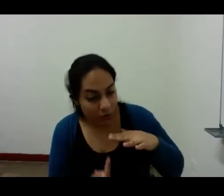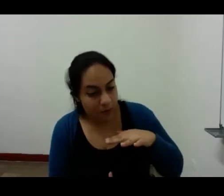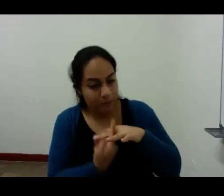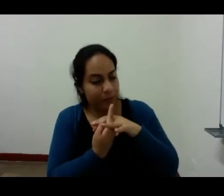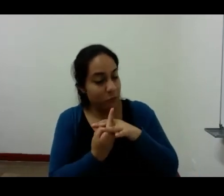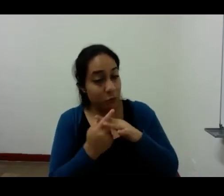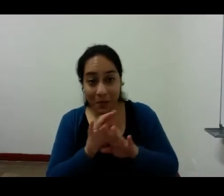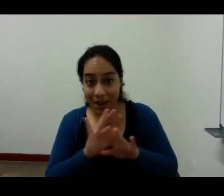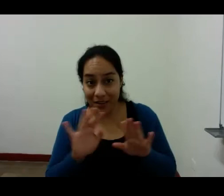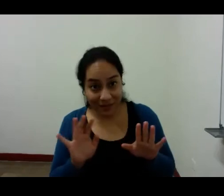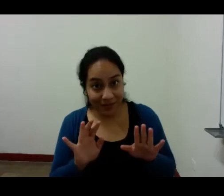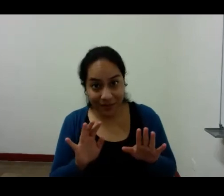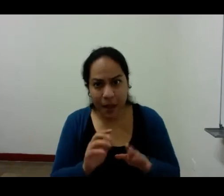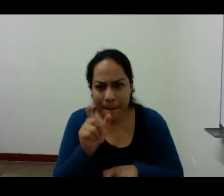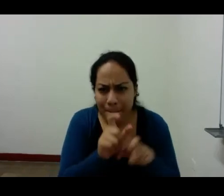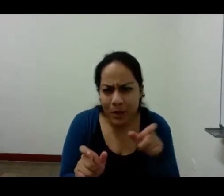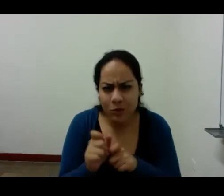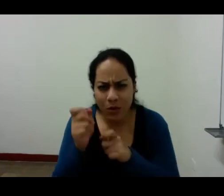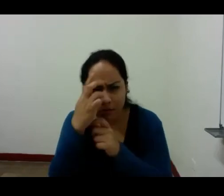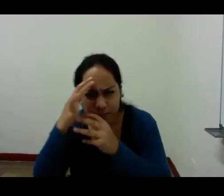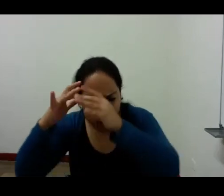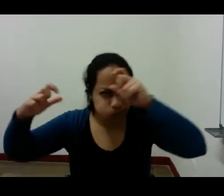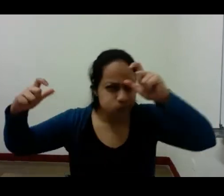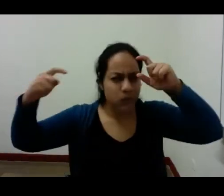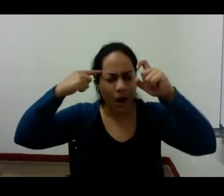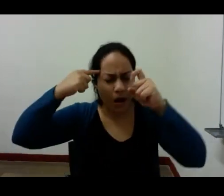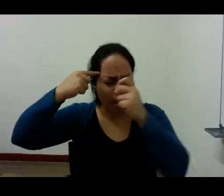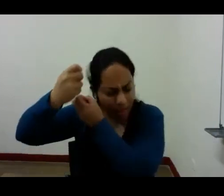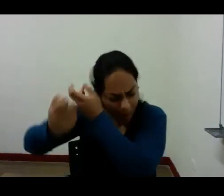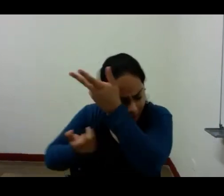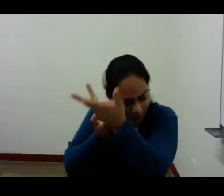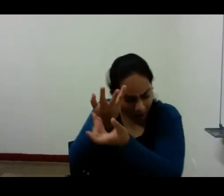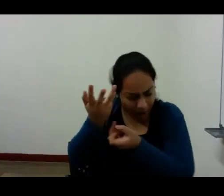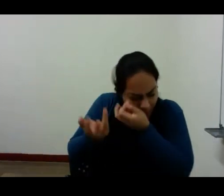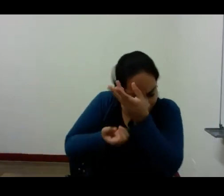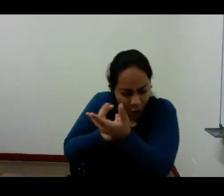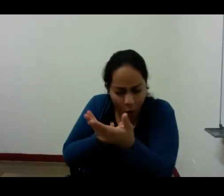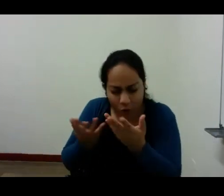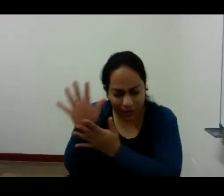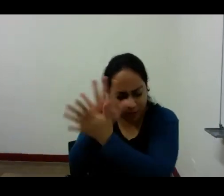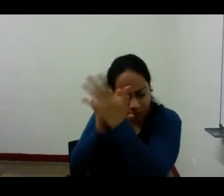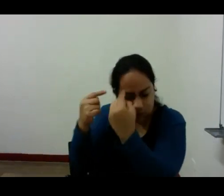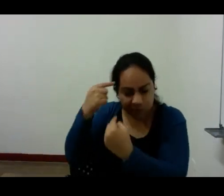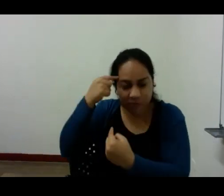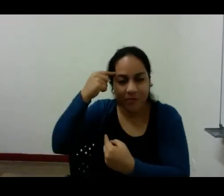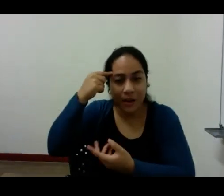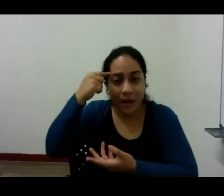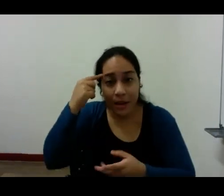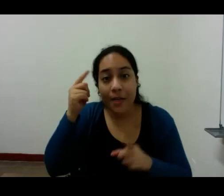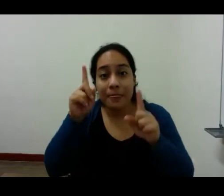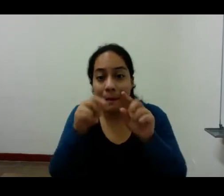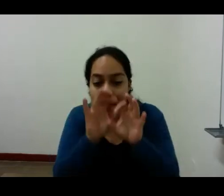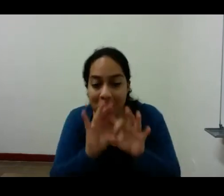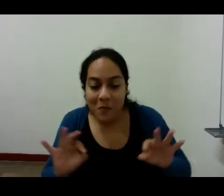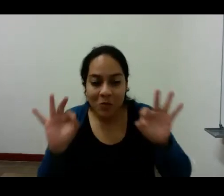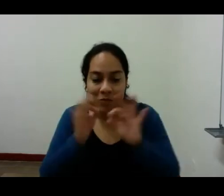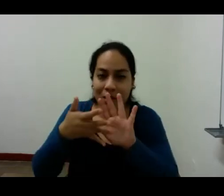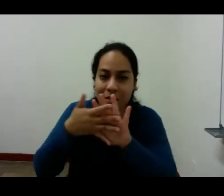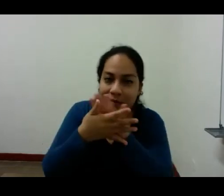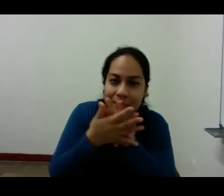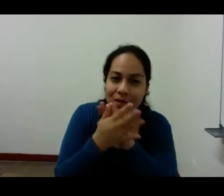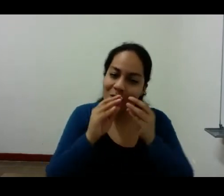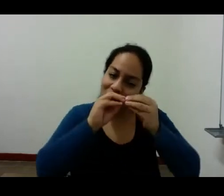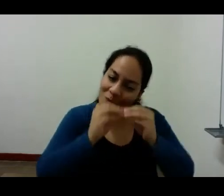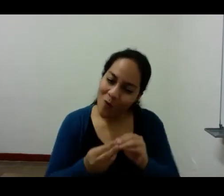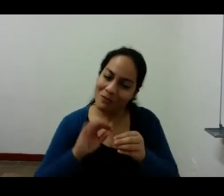como un soñador que se está así en sus propias imágenes también interesa darles una forma